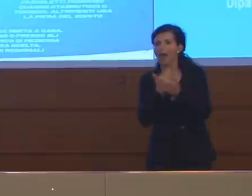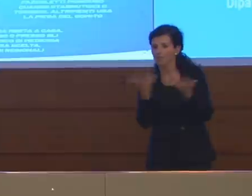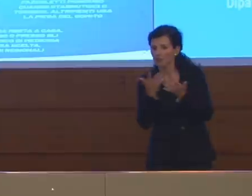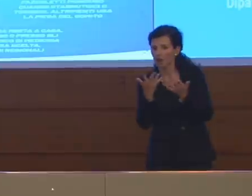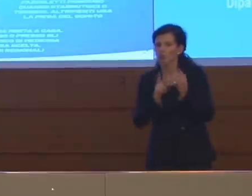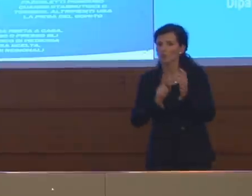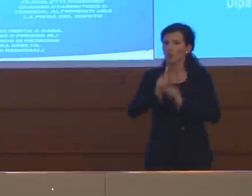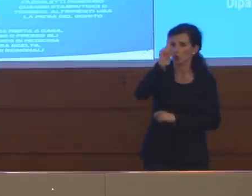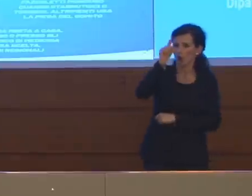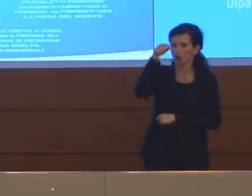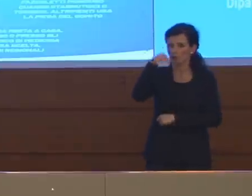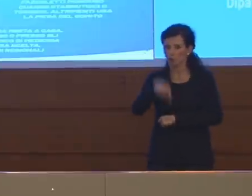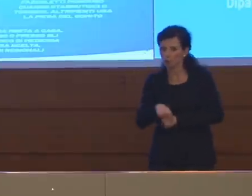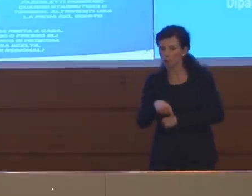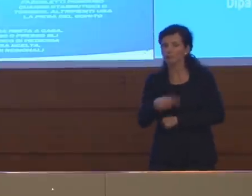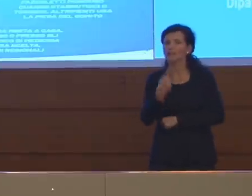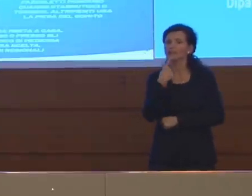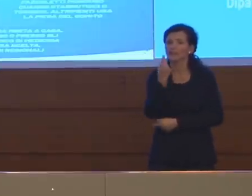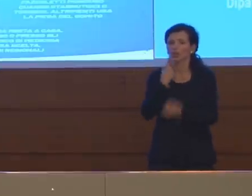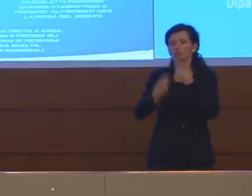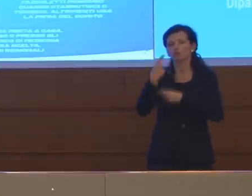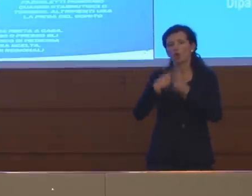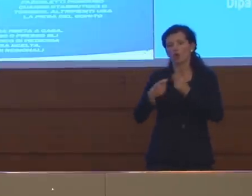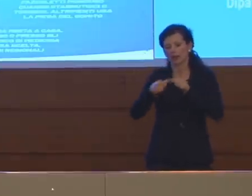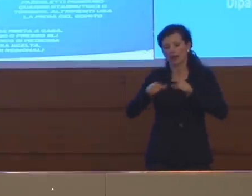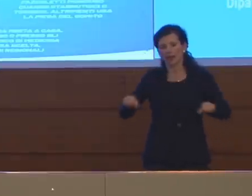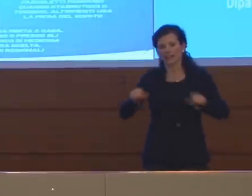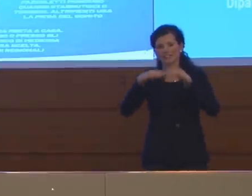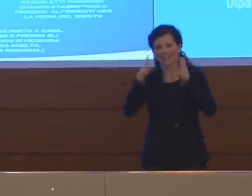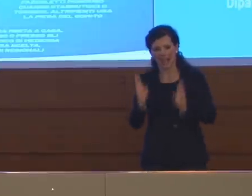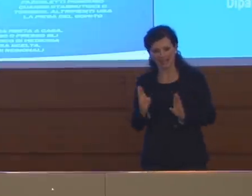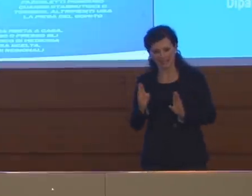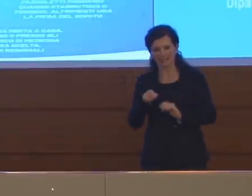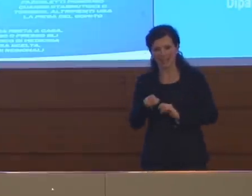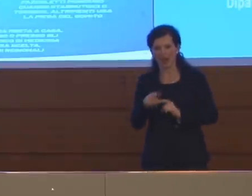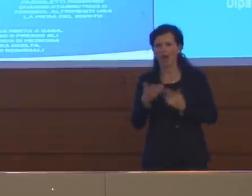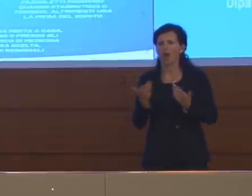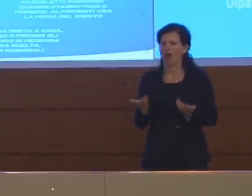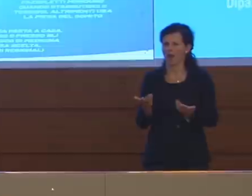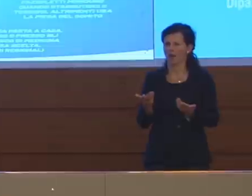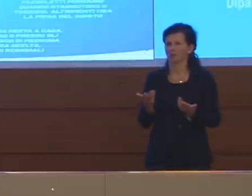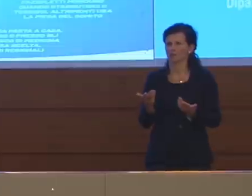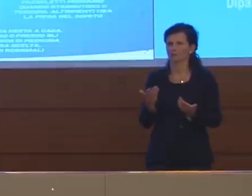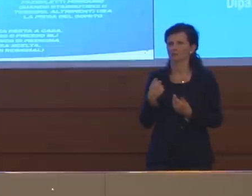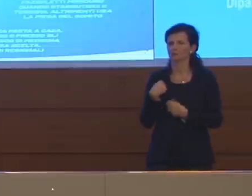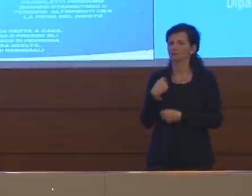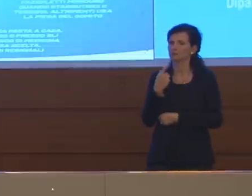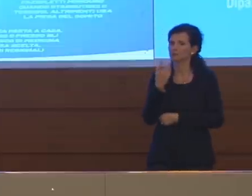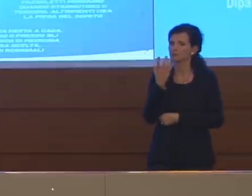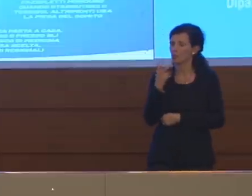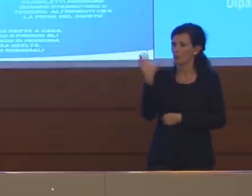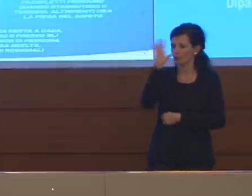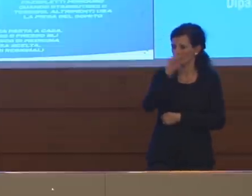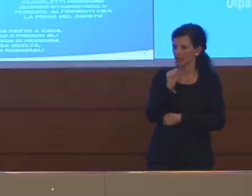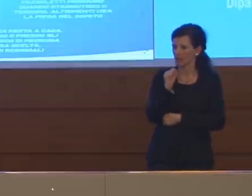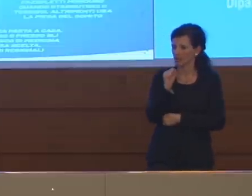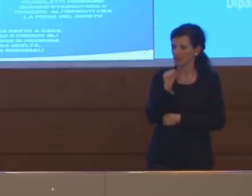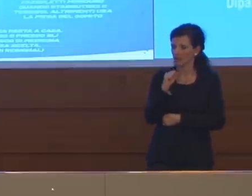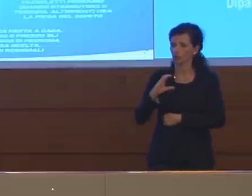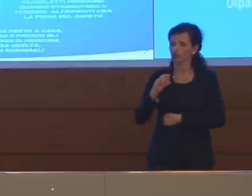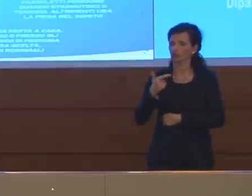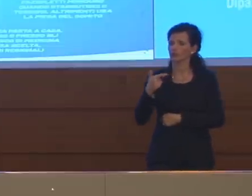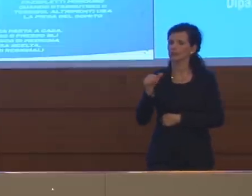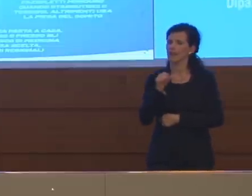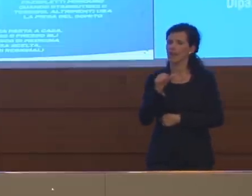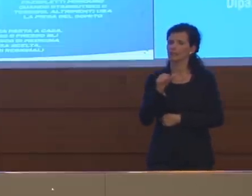tornava al proprio domicilio o alla propria residenza. Allora volevo capire qual è stata in questo caso l'indicazione che il CTS ha